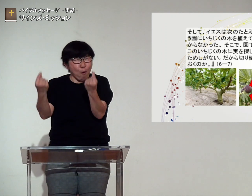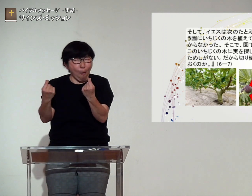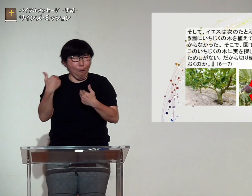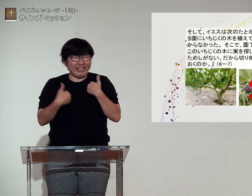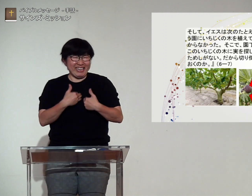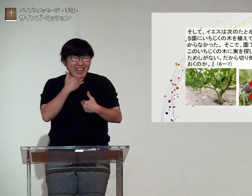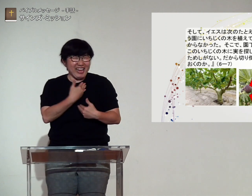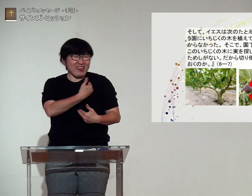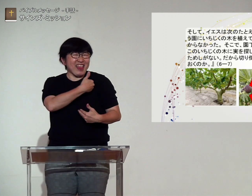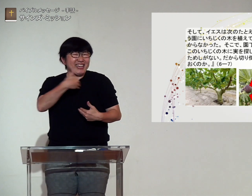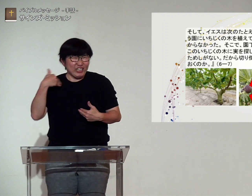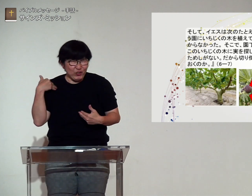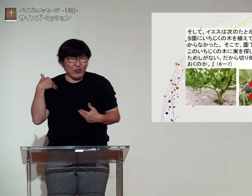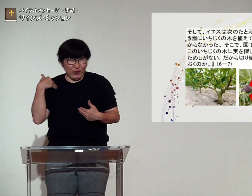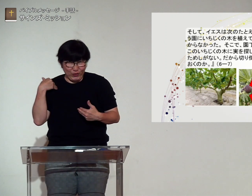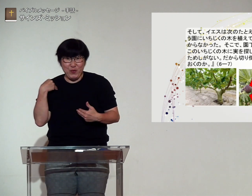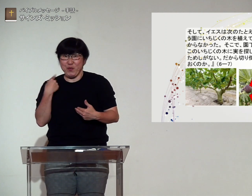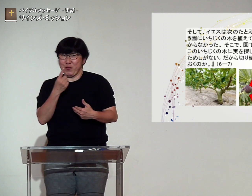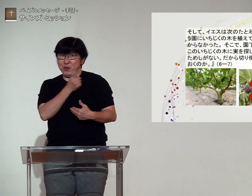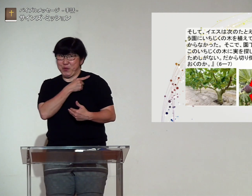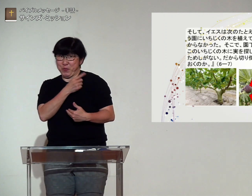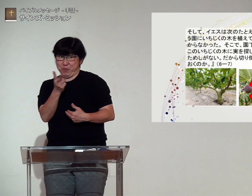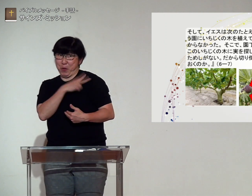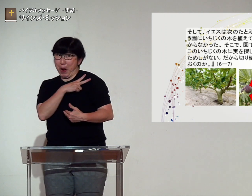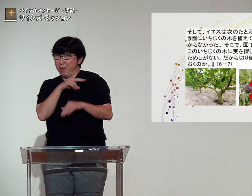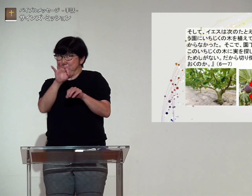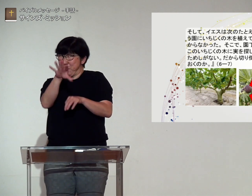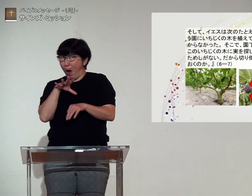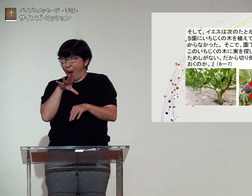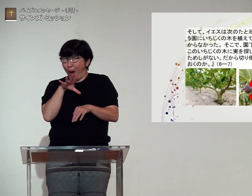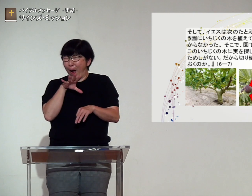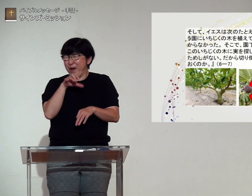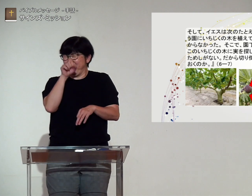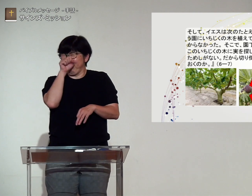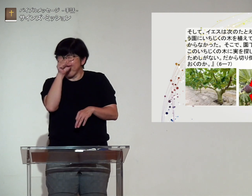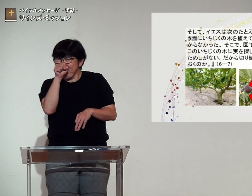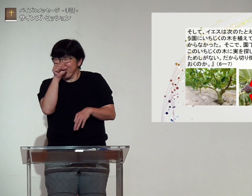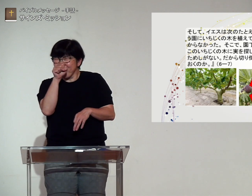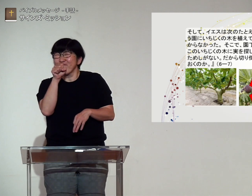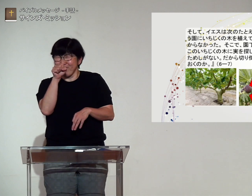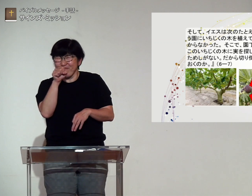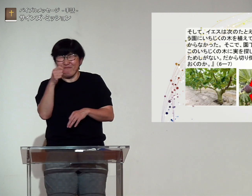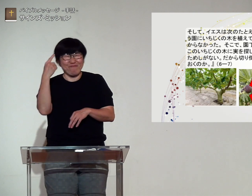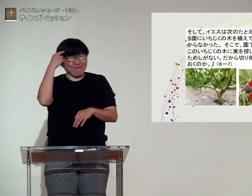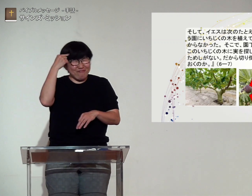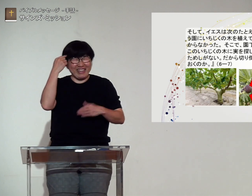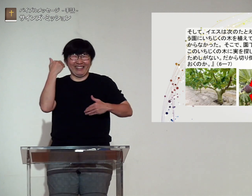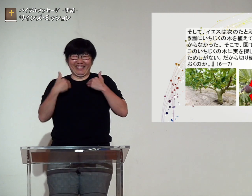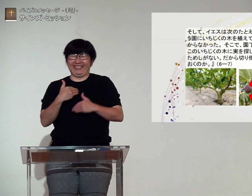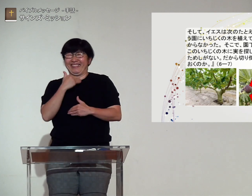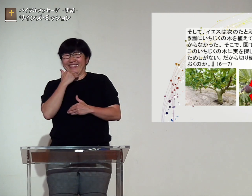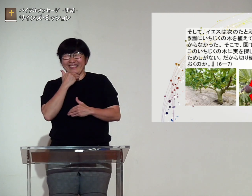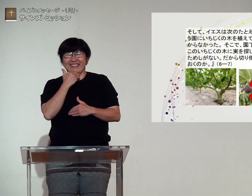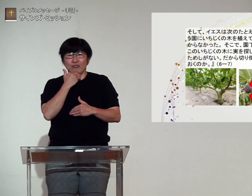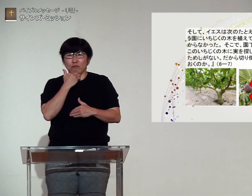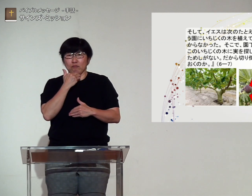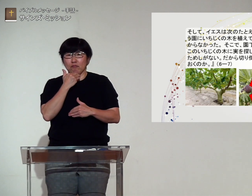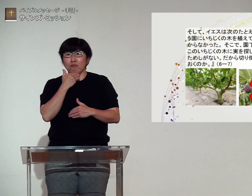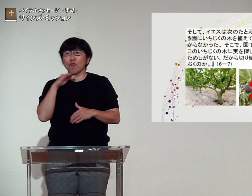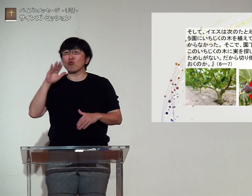一軸の実もなるという楽しみもでき一石二鳥で良いと思われたからですですが